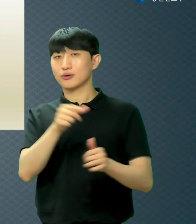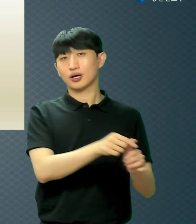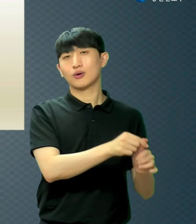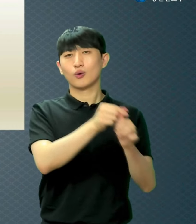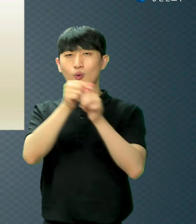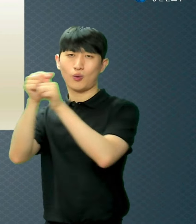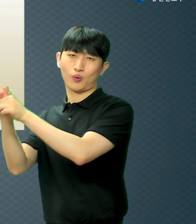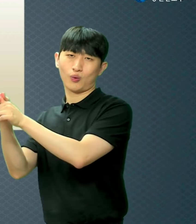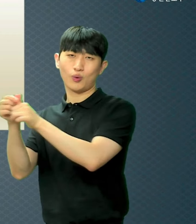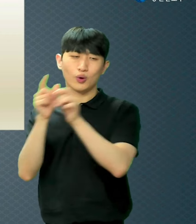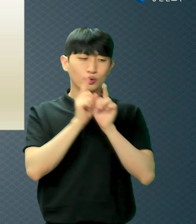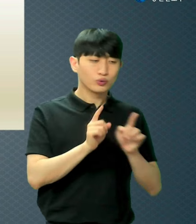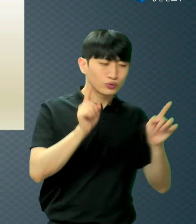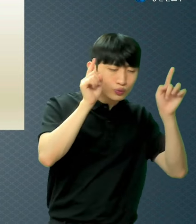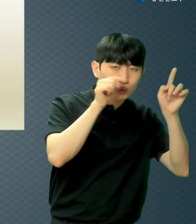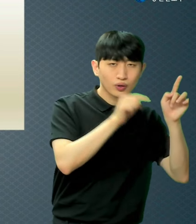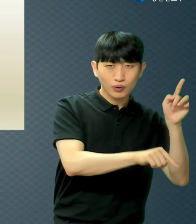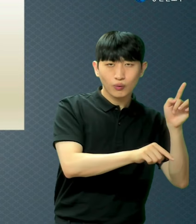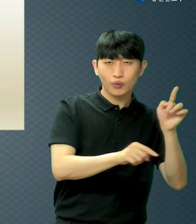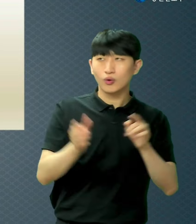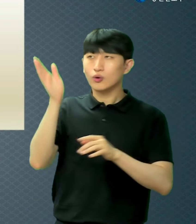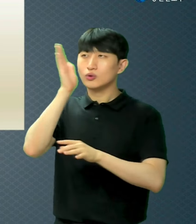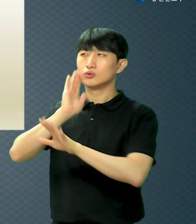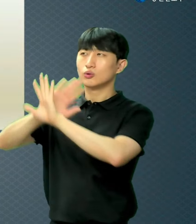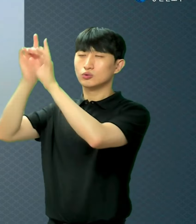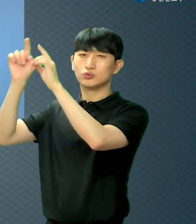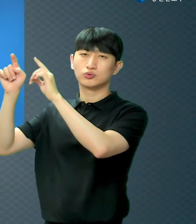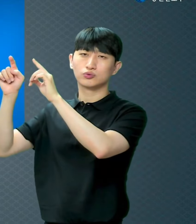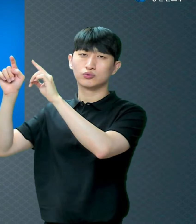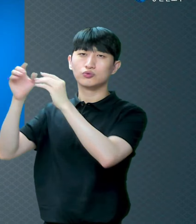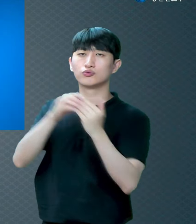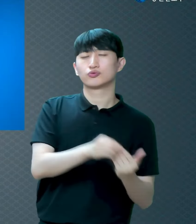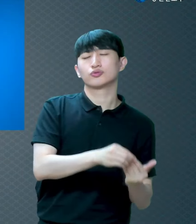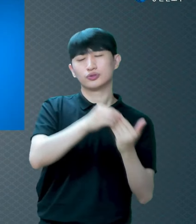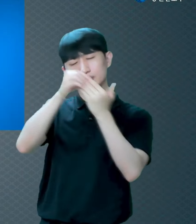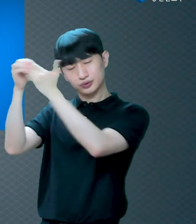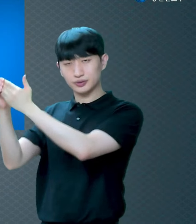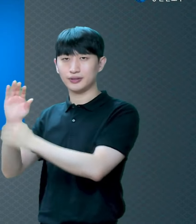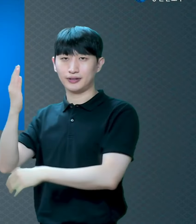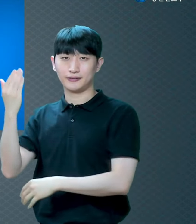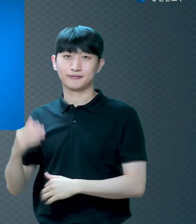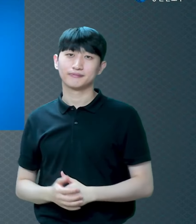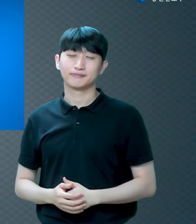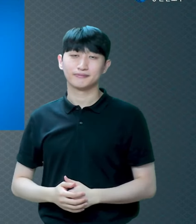저는 전도하다가 지금도 참 이해가 안 되는 게 있어요